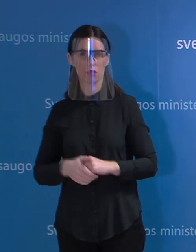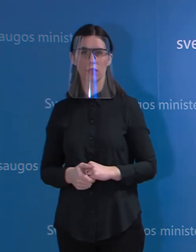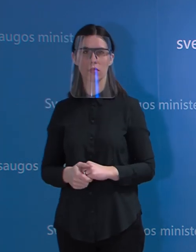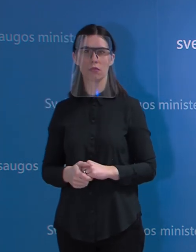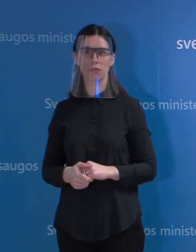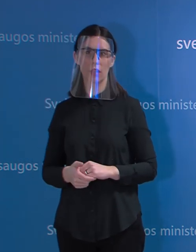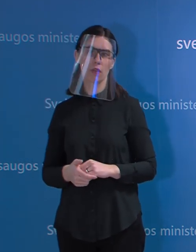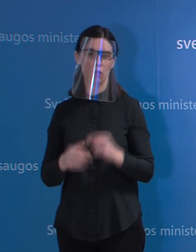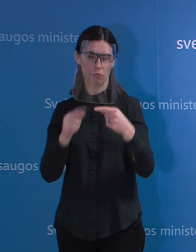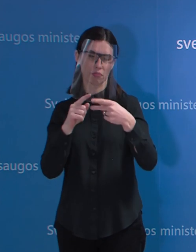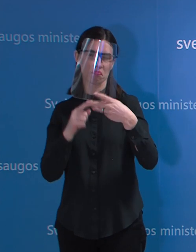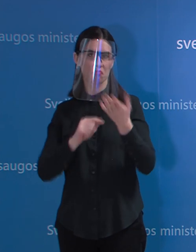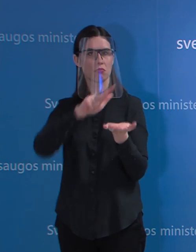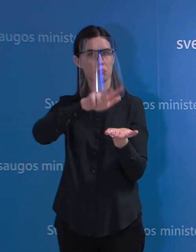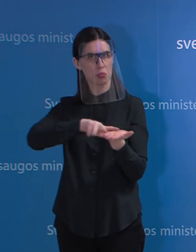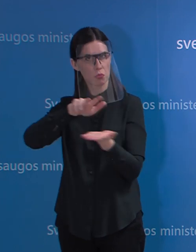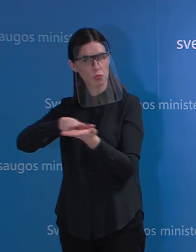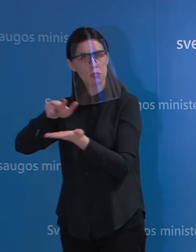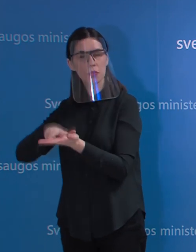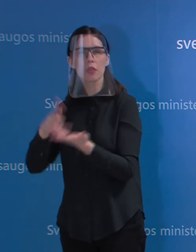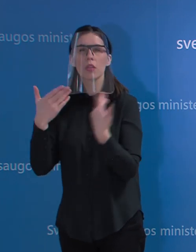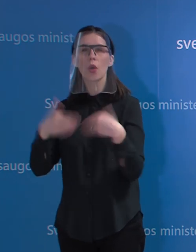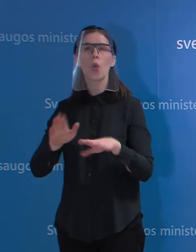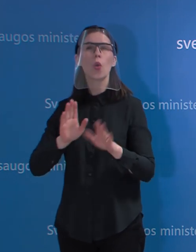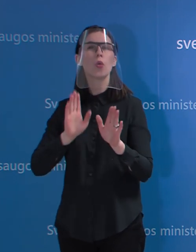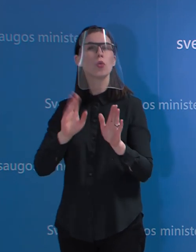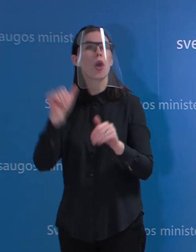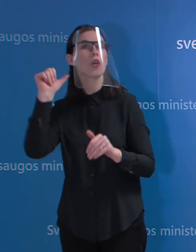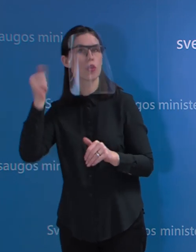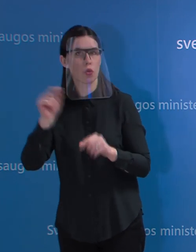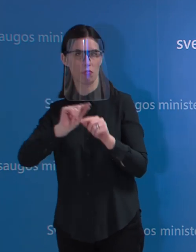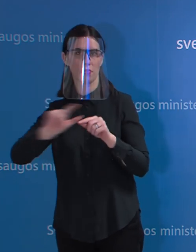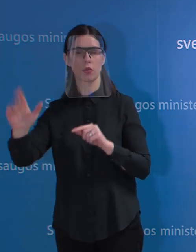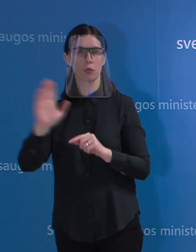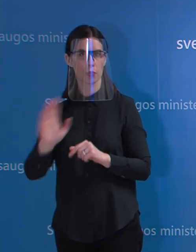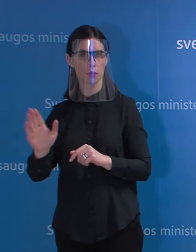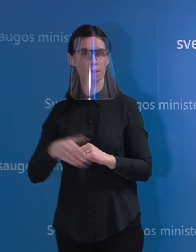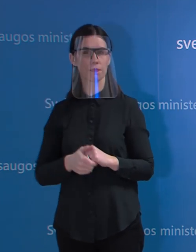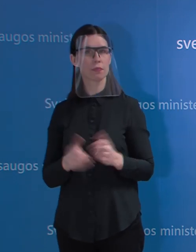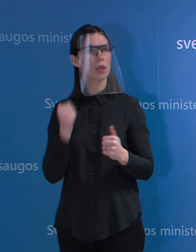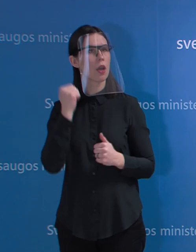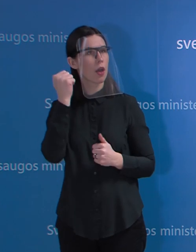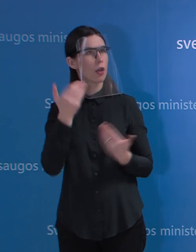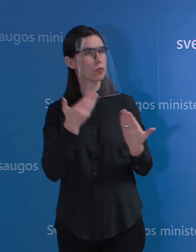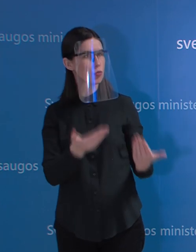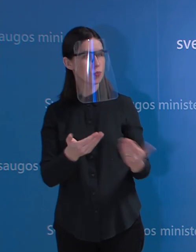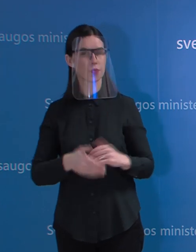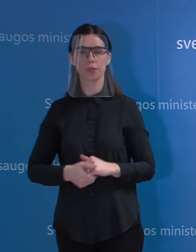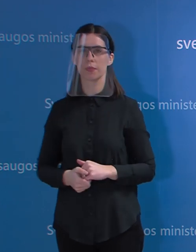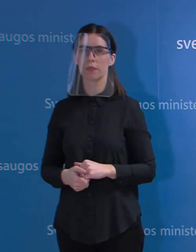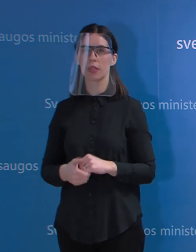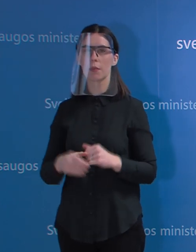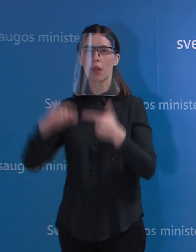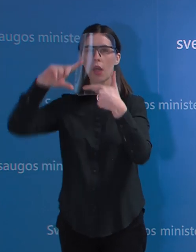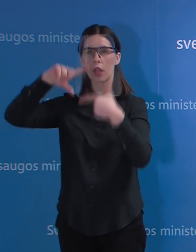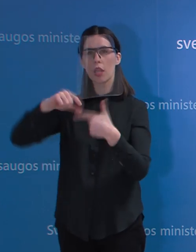įsigalioja, jeigu gerai prisimenu, nuo rydienos. Ačiū. Dabar klausimai iš